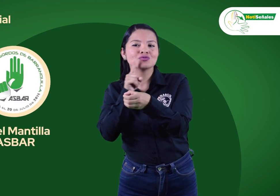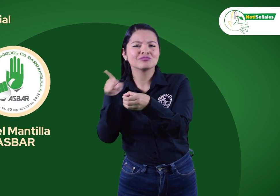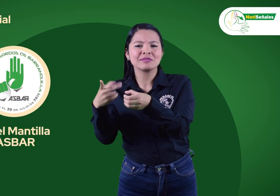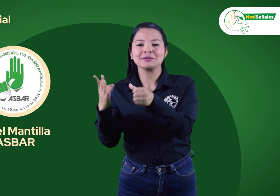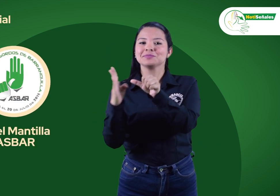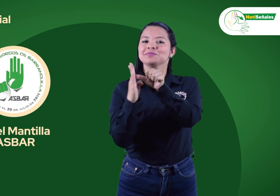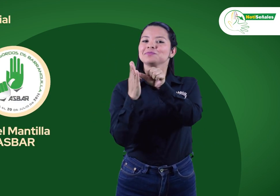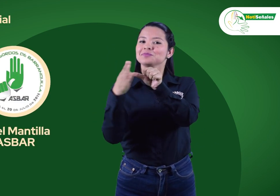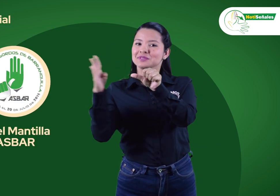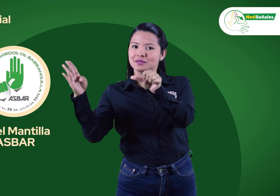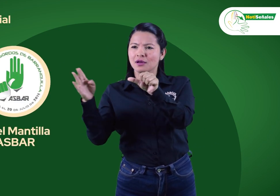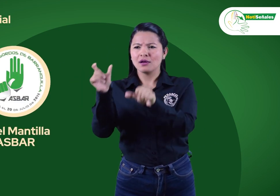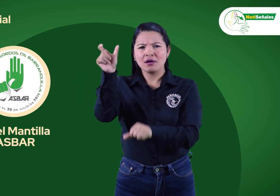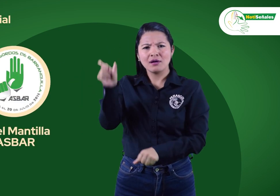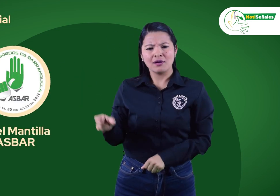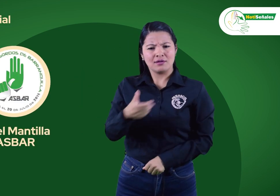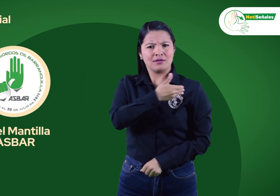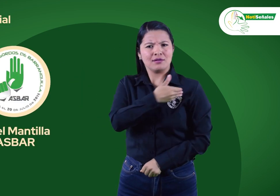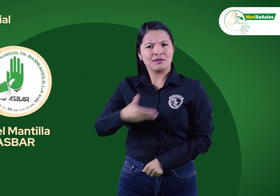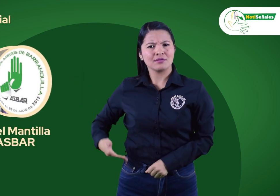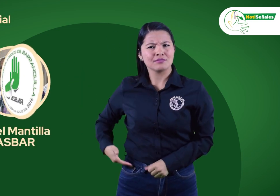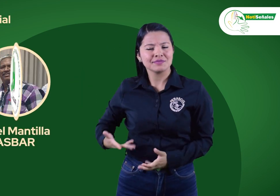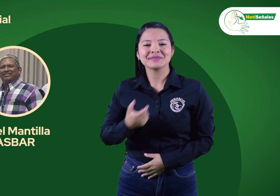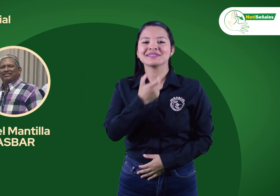Asociación de Sordos de Barranquilla, ASBAR.